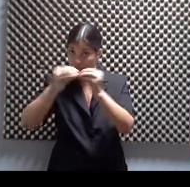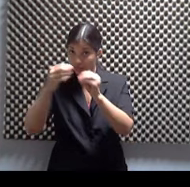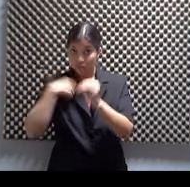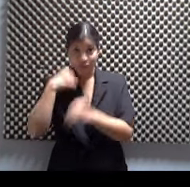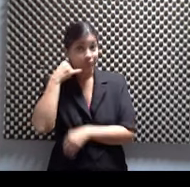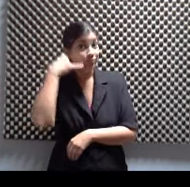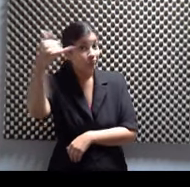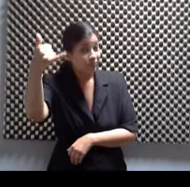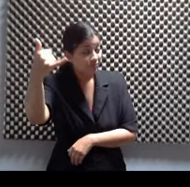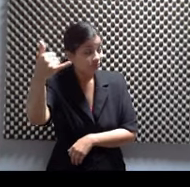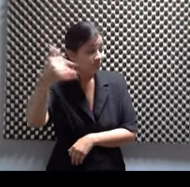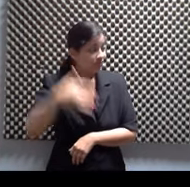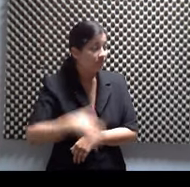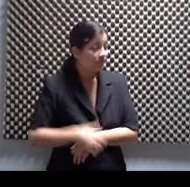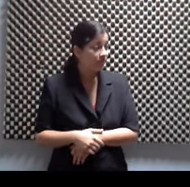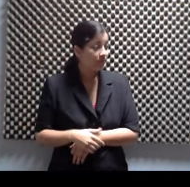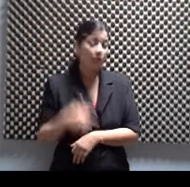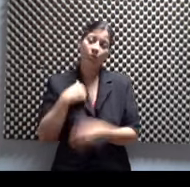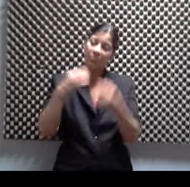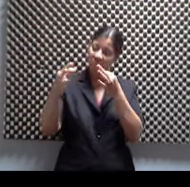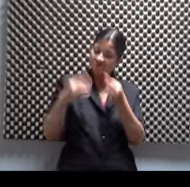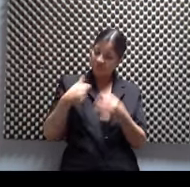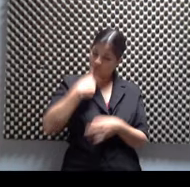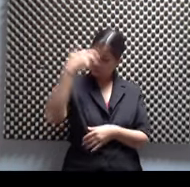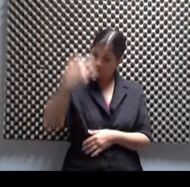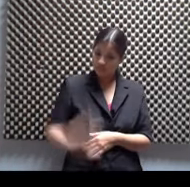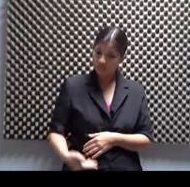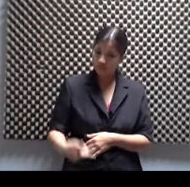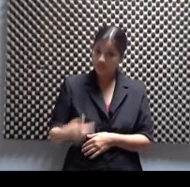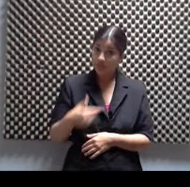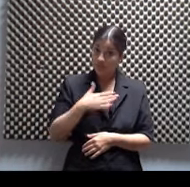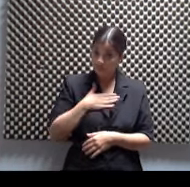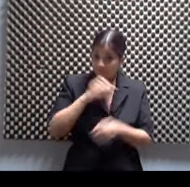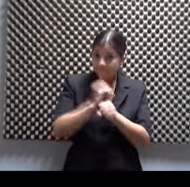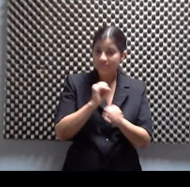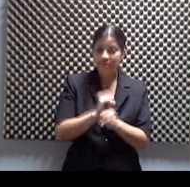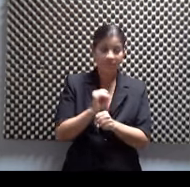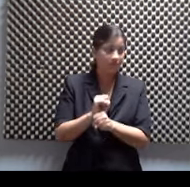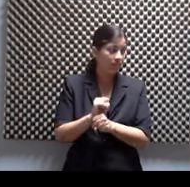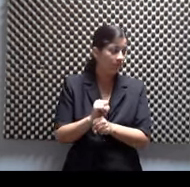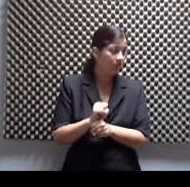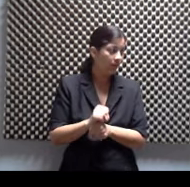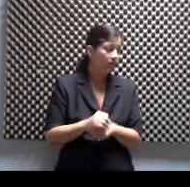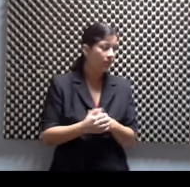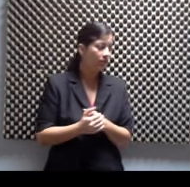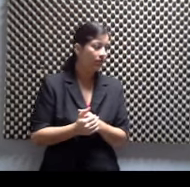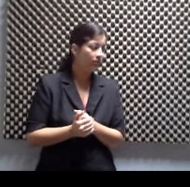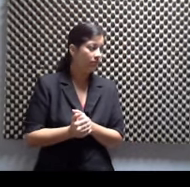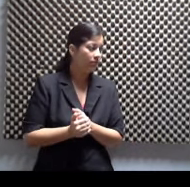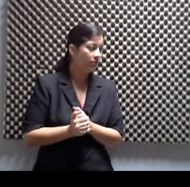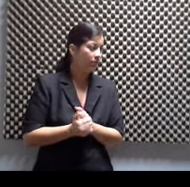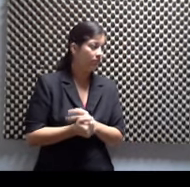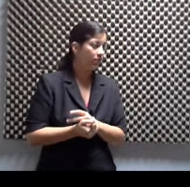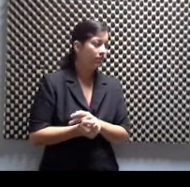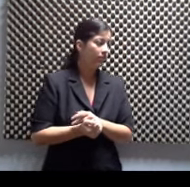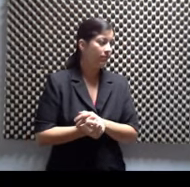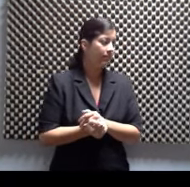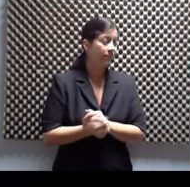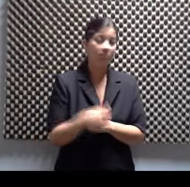le dije quién yo era y qué yo hago. Y le dije, ¿cómo te gustaría hacer un show juntas en la